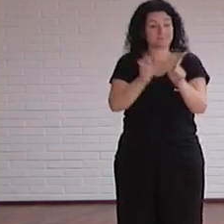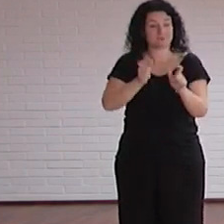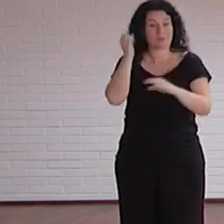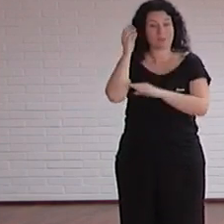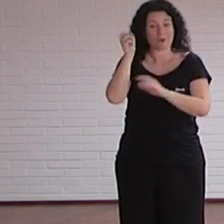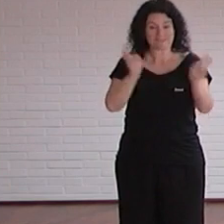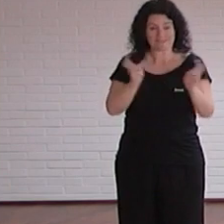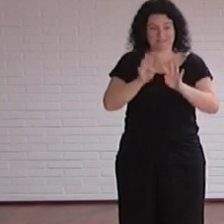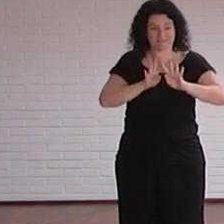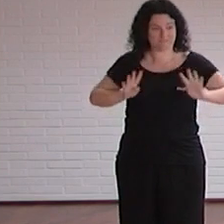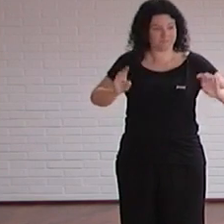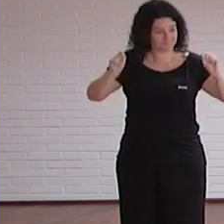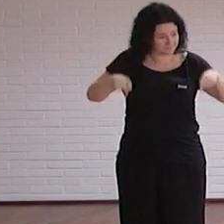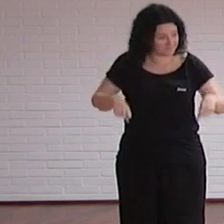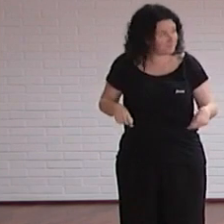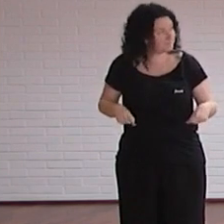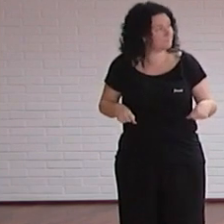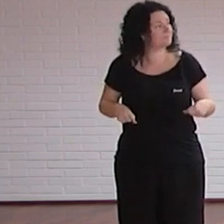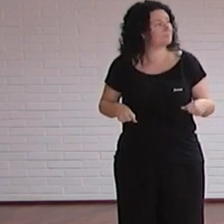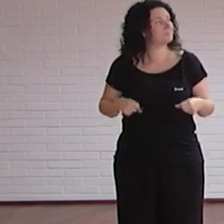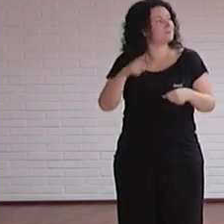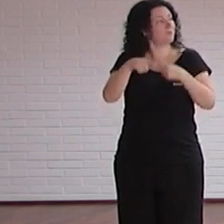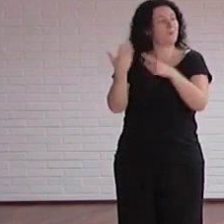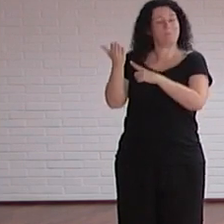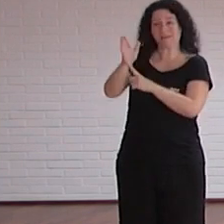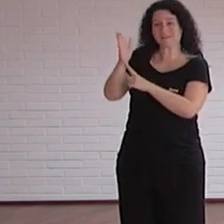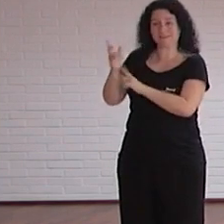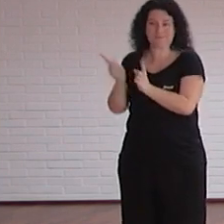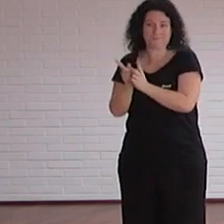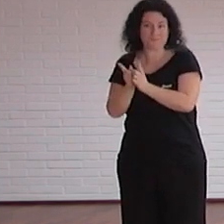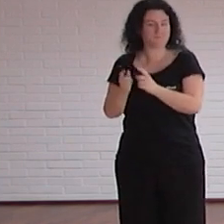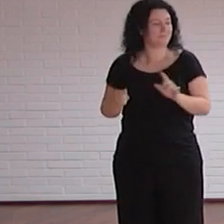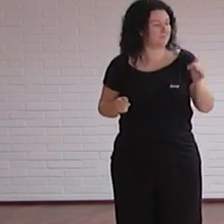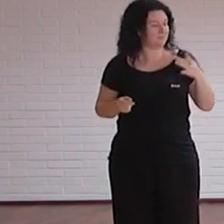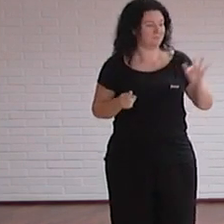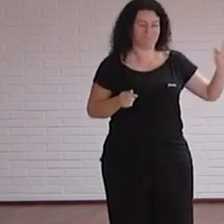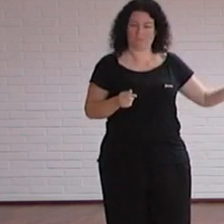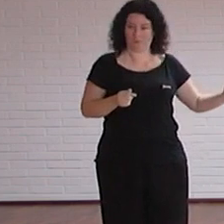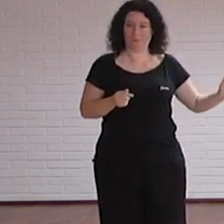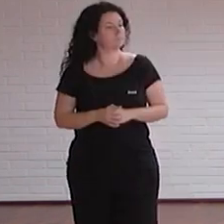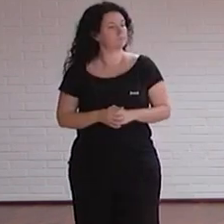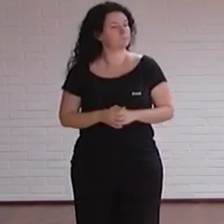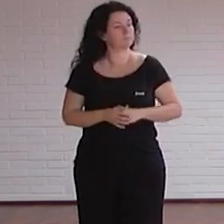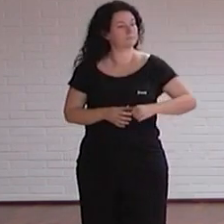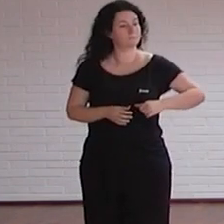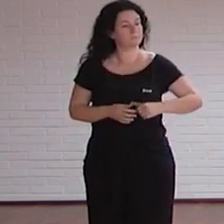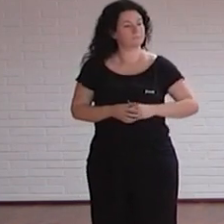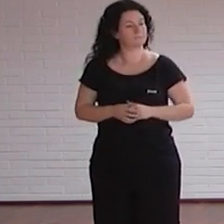subáis y ahora os presentaré brevemente desde el atril vosotros subid y os sentáis aquí